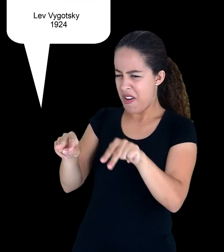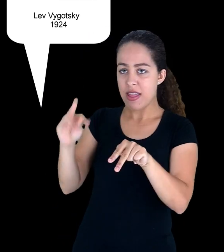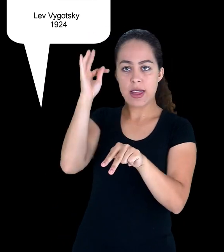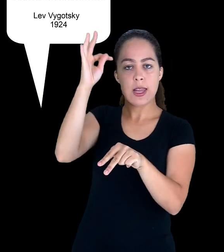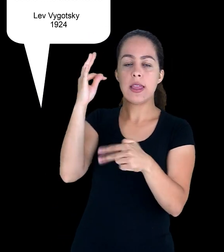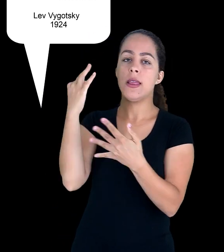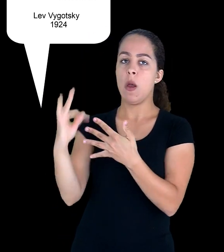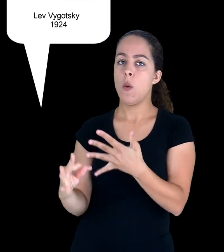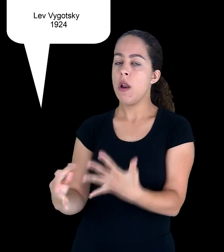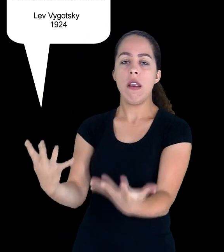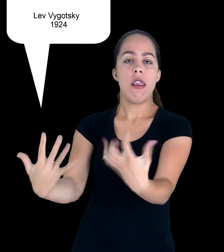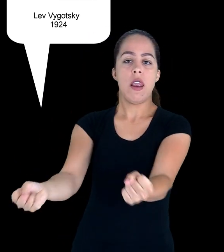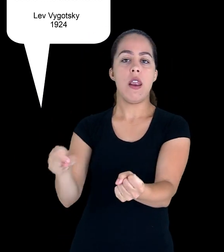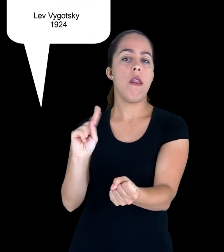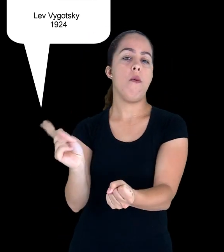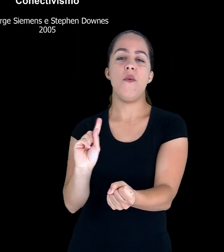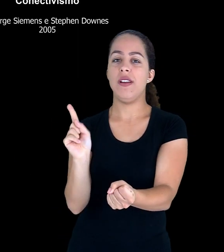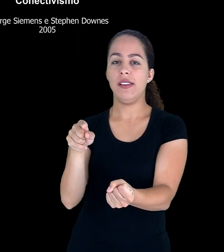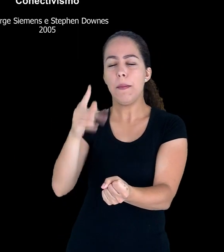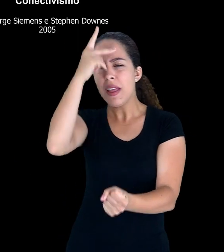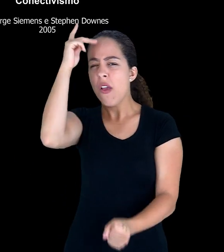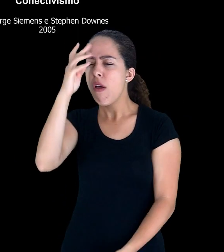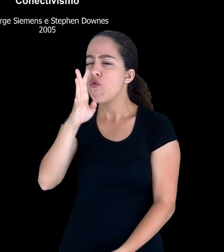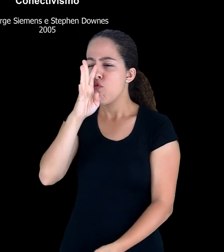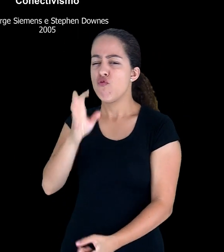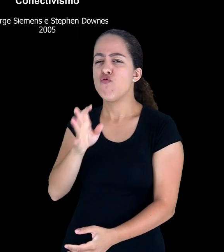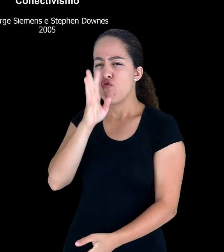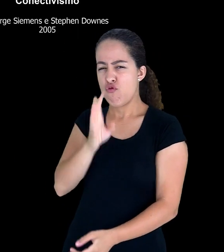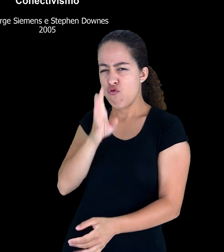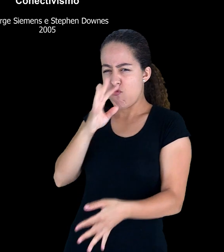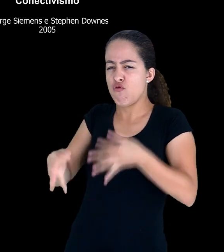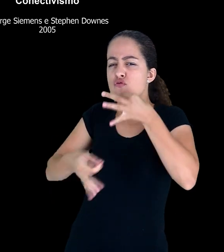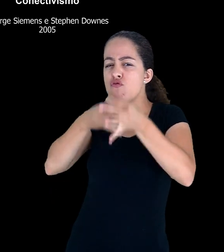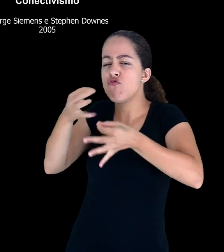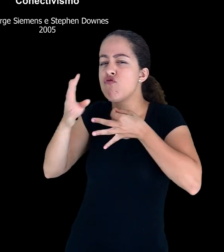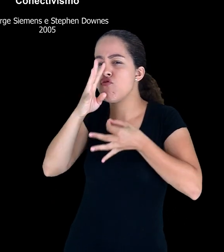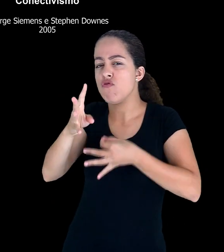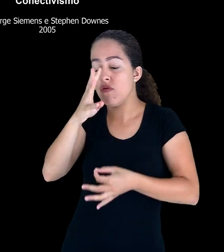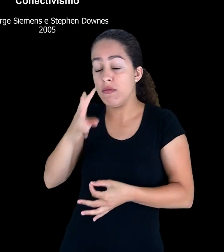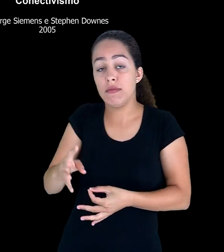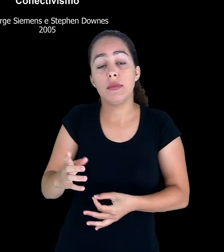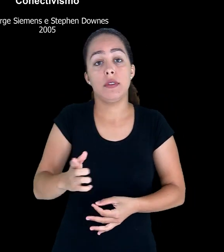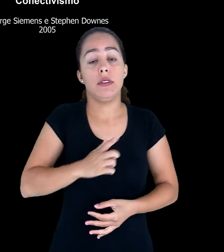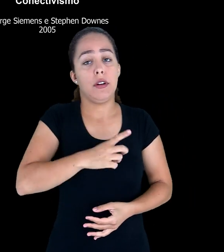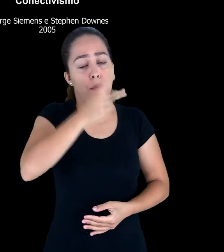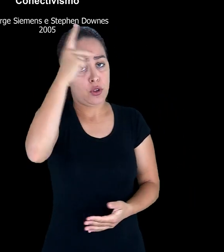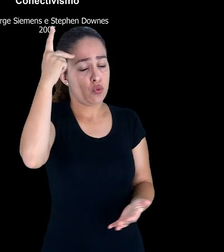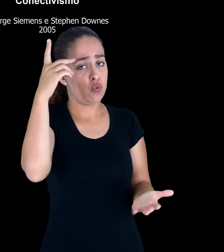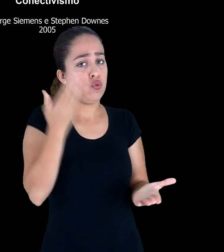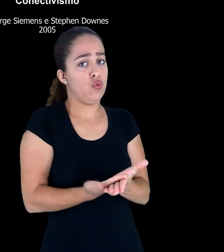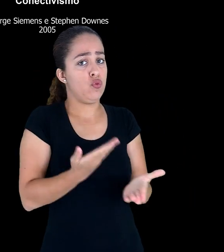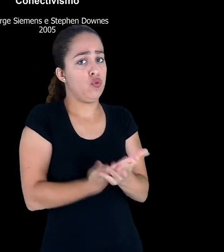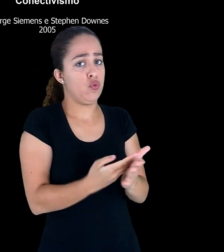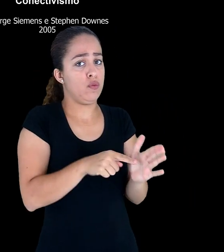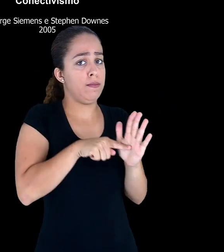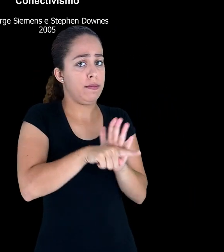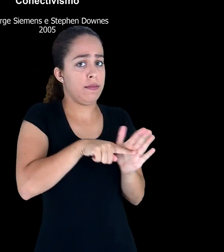uma teoria, ele ainda sofre muitas críticas e os representantes são contemporâneos, ou seja,